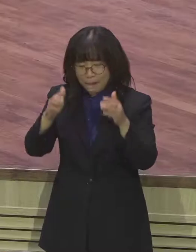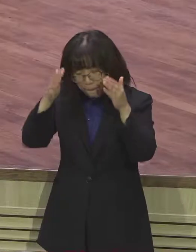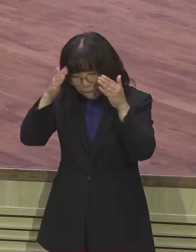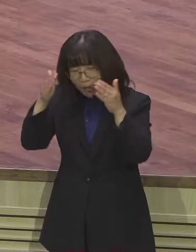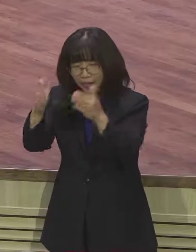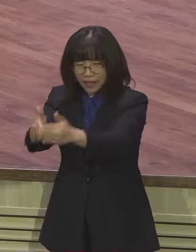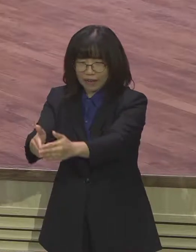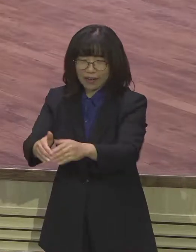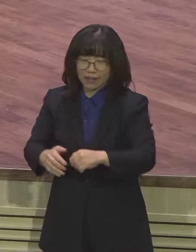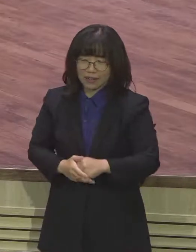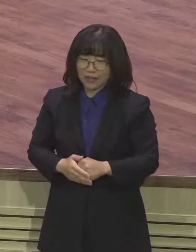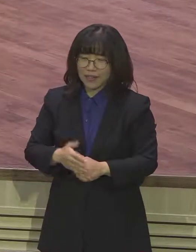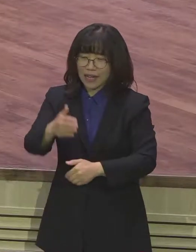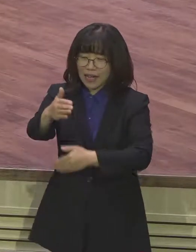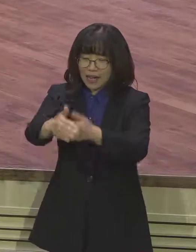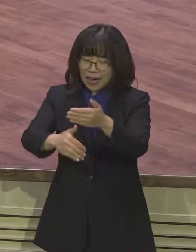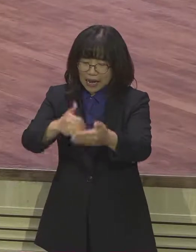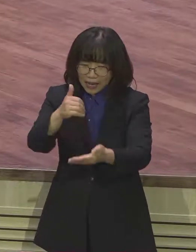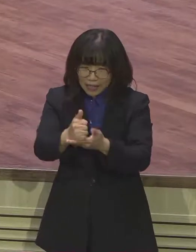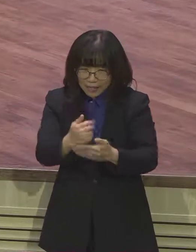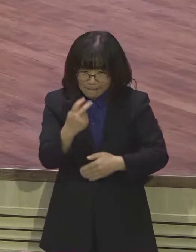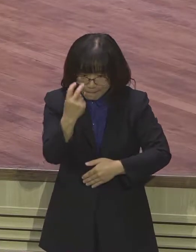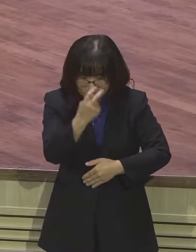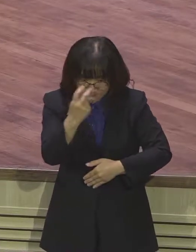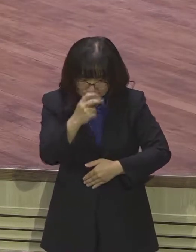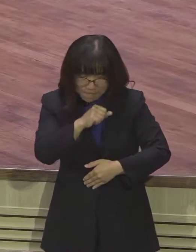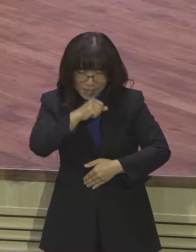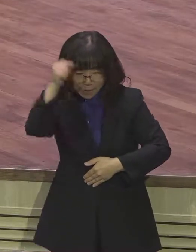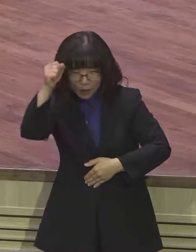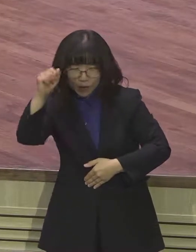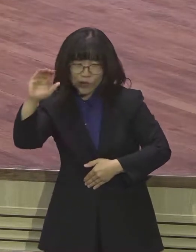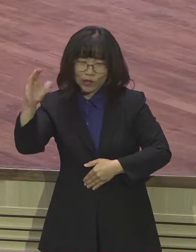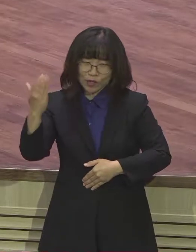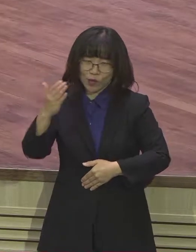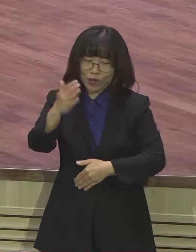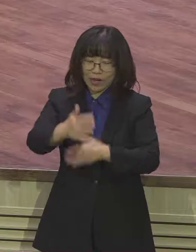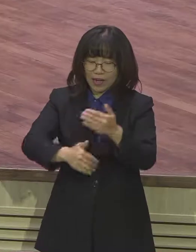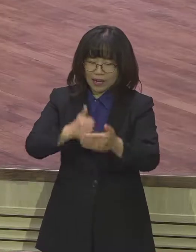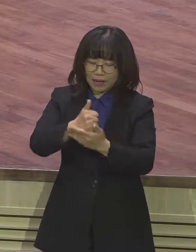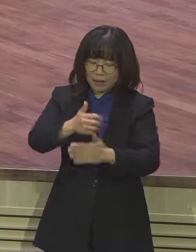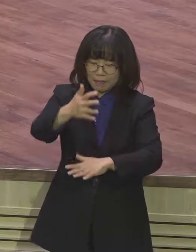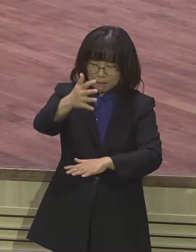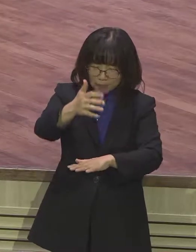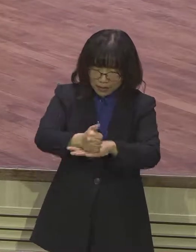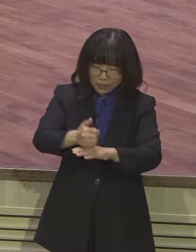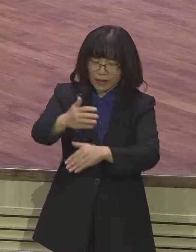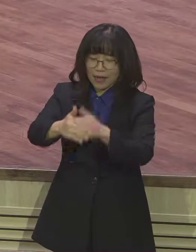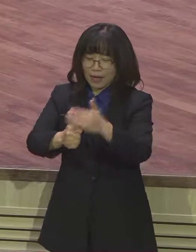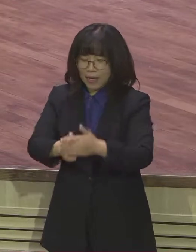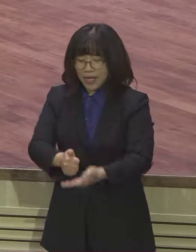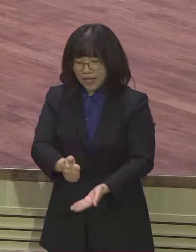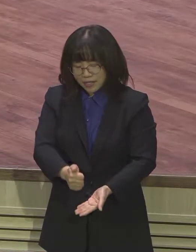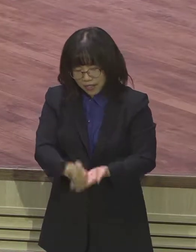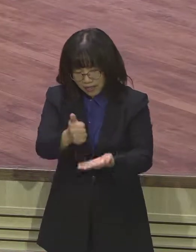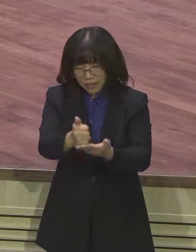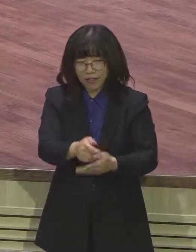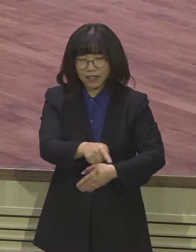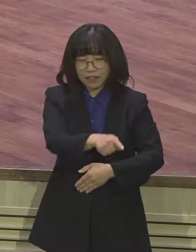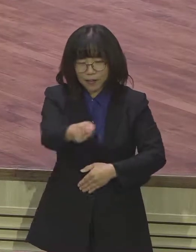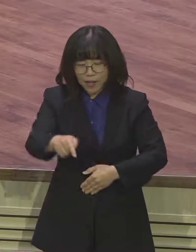하나님의 다림줄에 가장 합당한 자들이 되어서 마지막 때 잘하였다 착하고 충성된 종아 내가